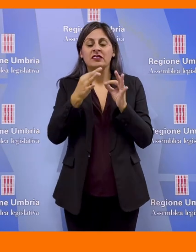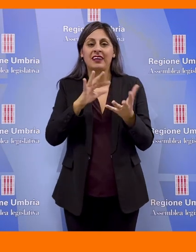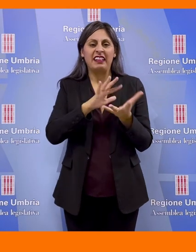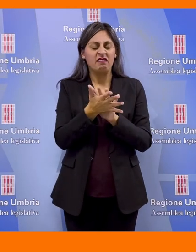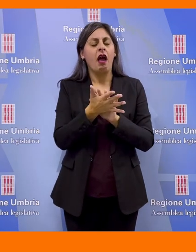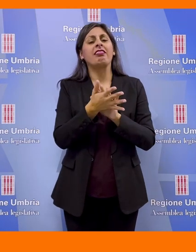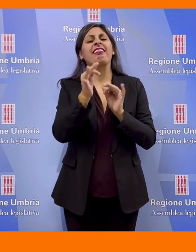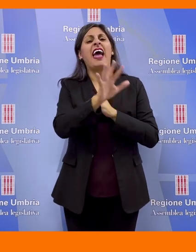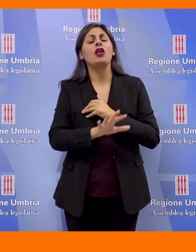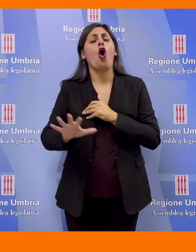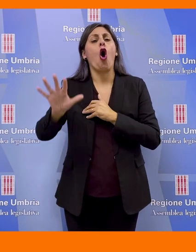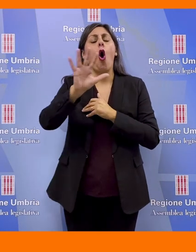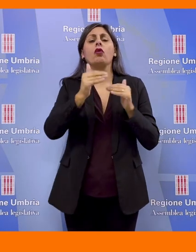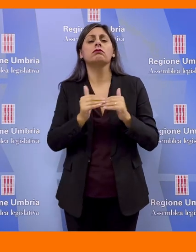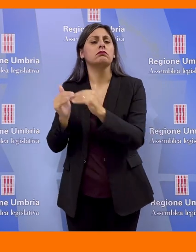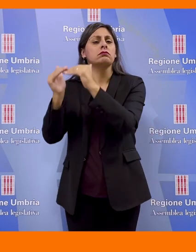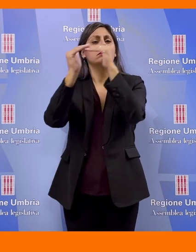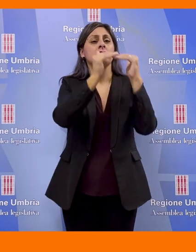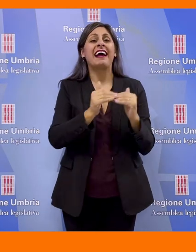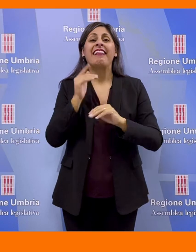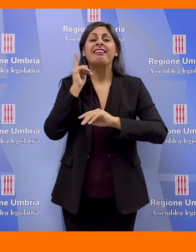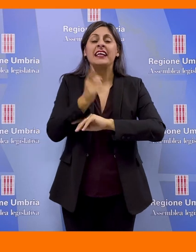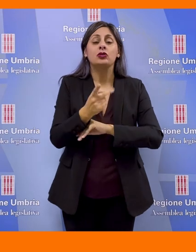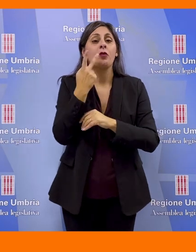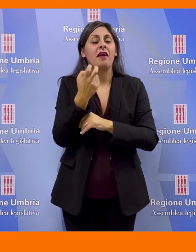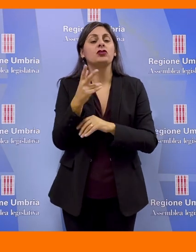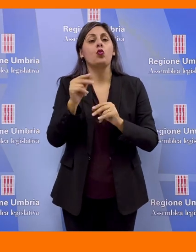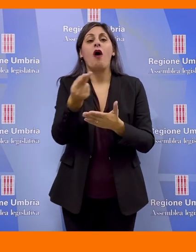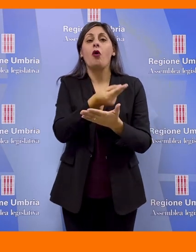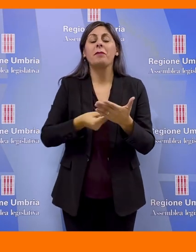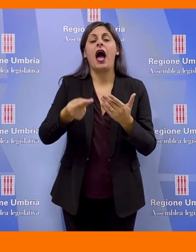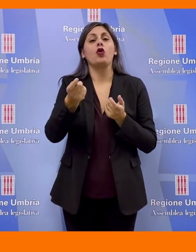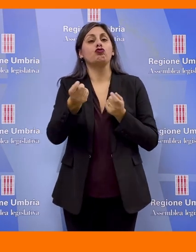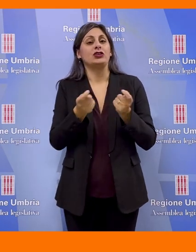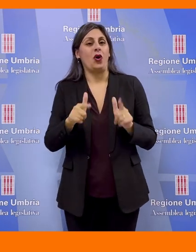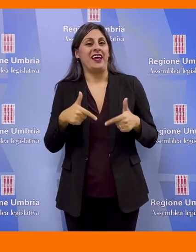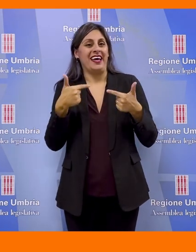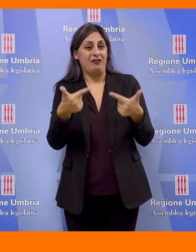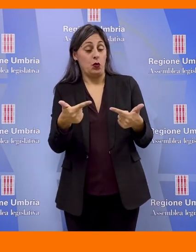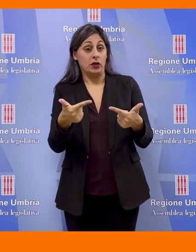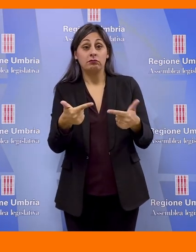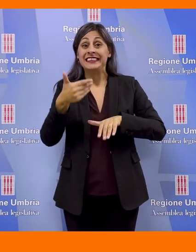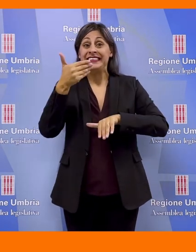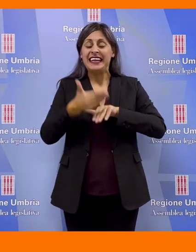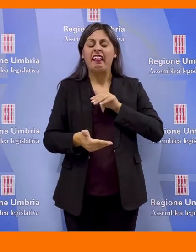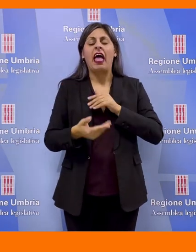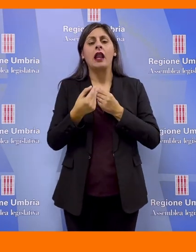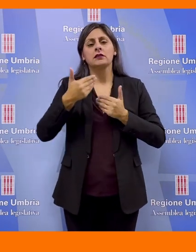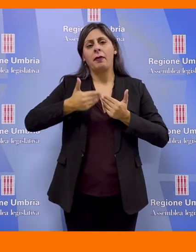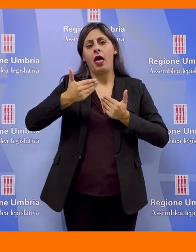compatibile ed omogeneo in tutti i territori l'avvio delle disposizioni previste dal nuovo piano regionale gestione rifiuti, con le scadenze